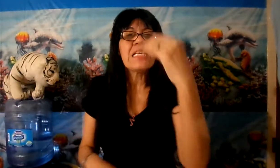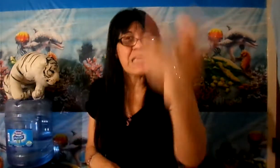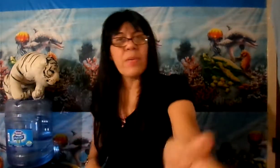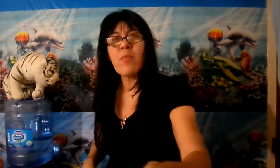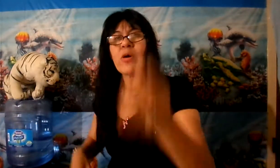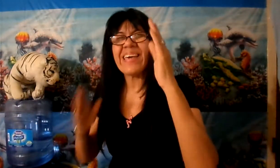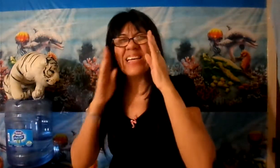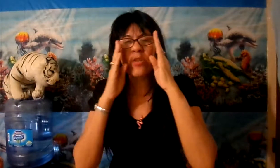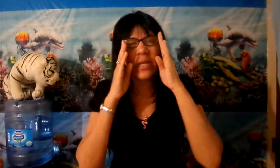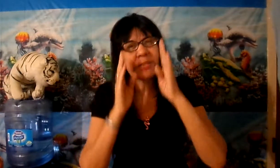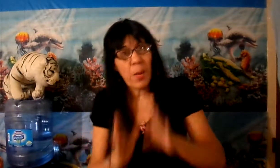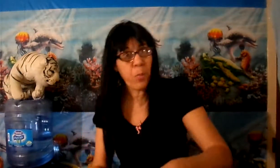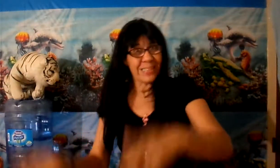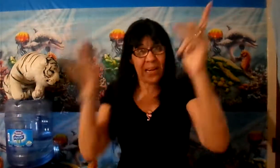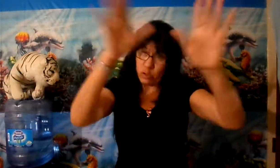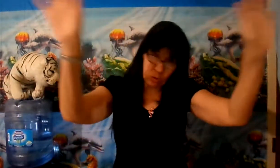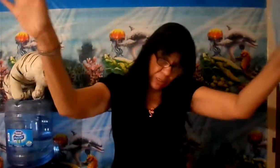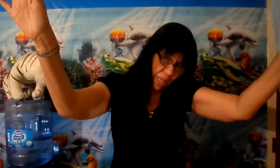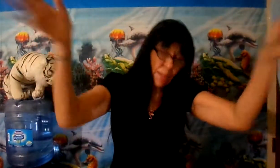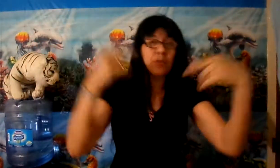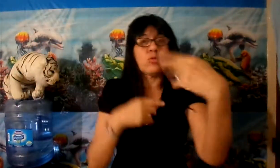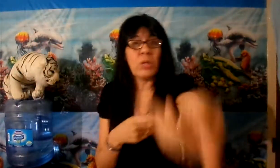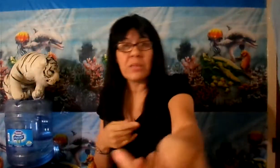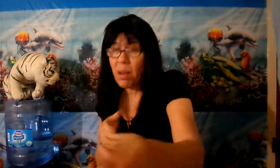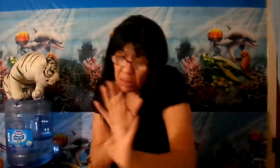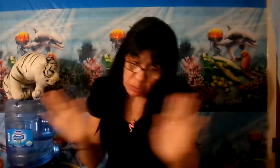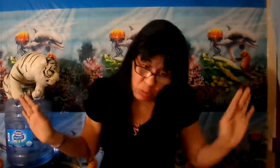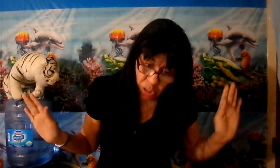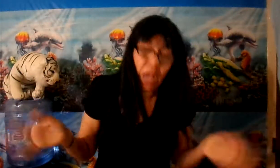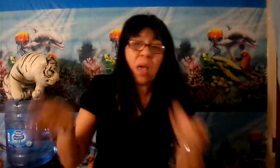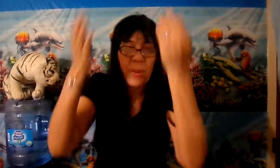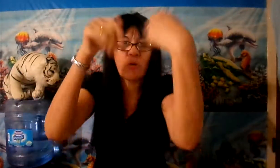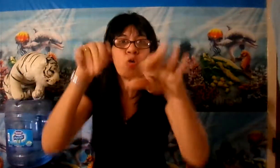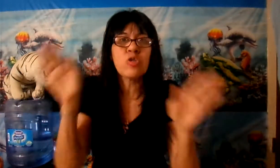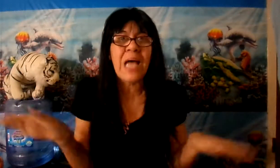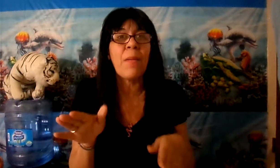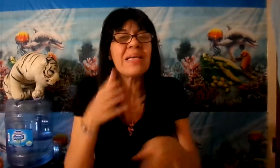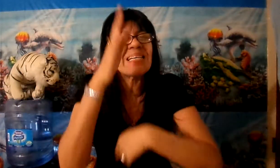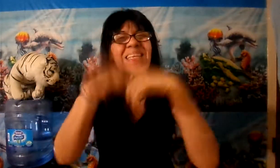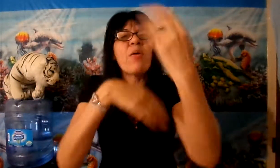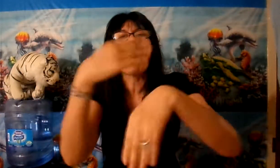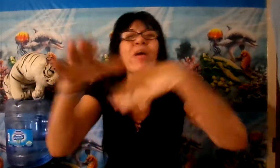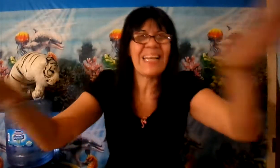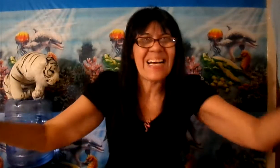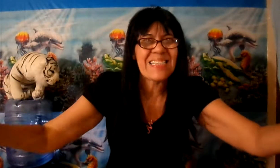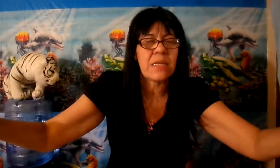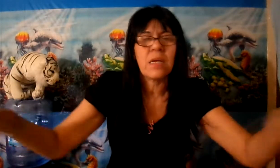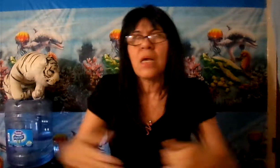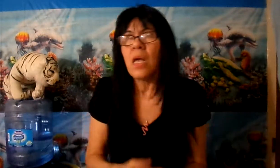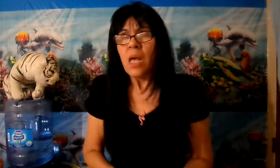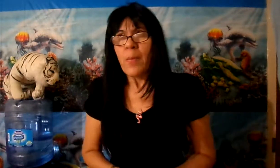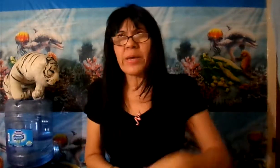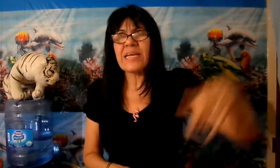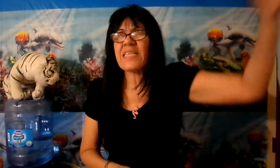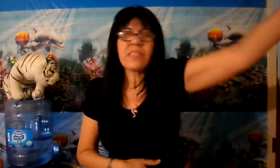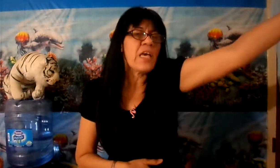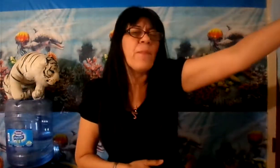sabemos que eso en el tiempo atrás, yo no estaba, tú no estabas, yo no sé, pero Dios estaba y Él sabe lo que Él hace. Pues en ese tiempo